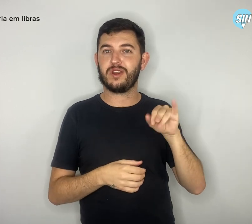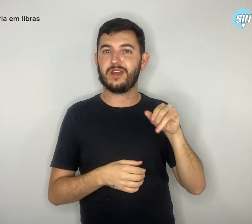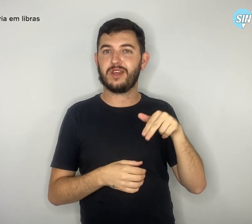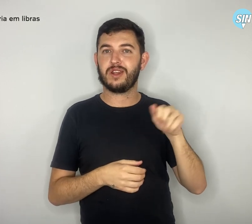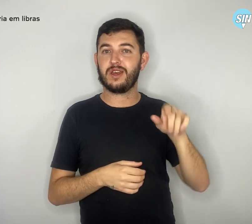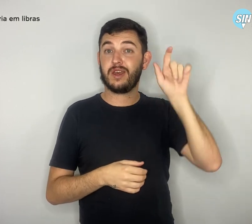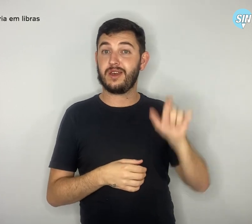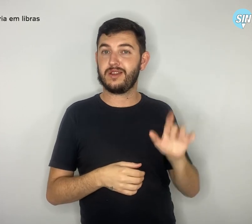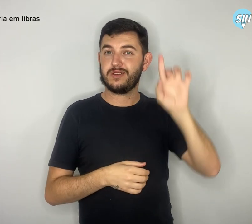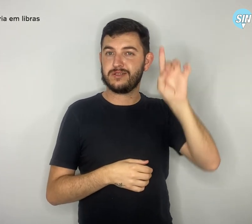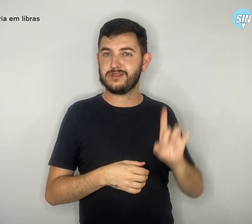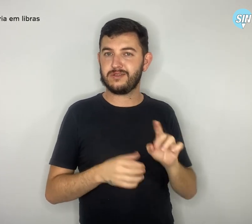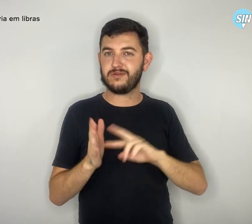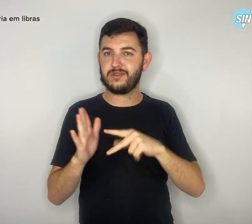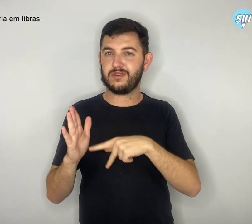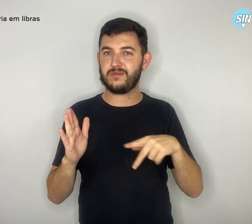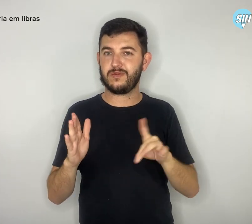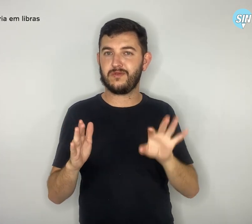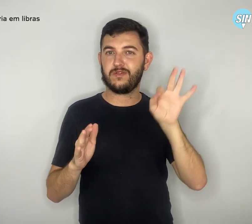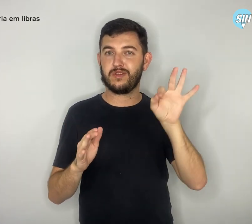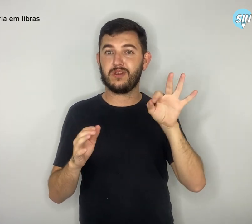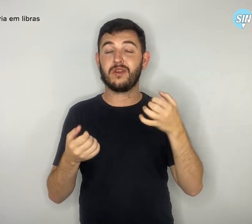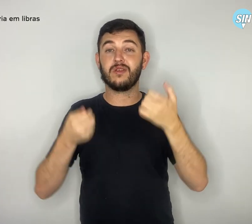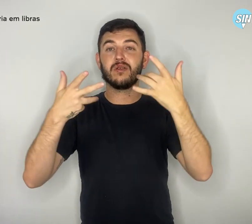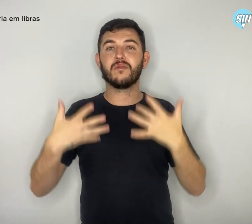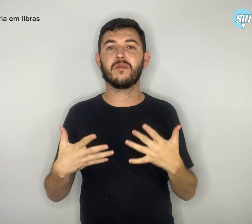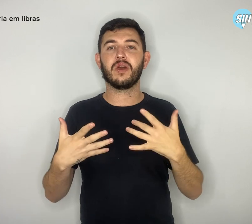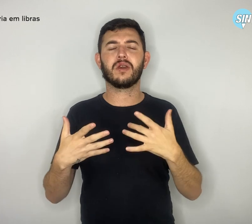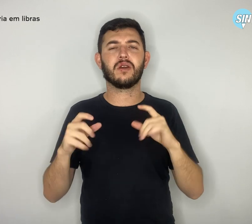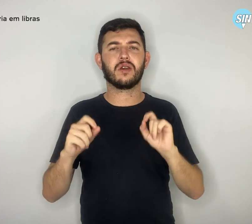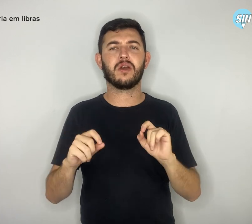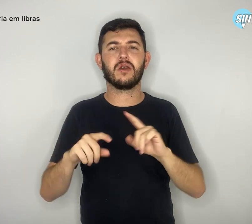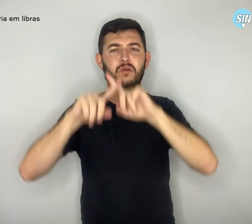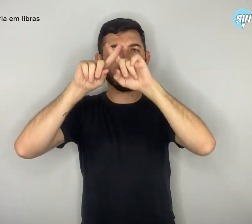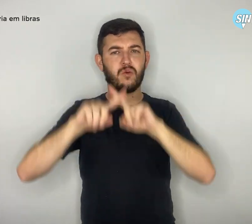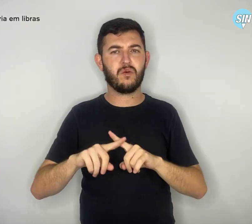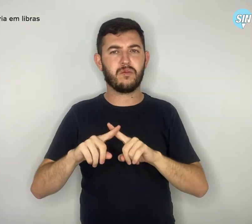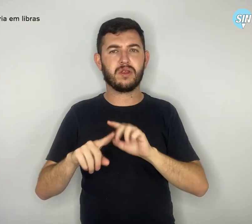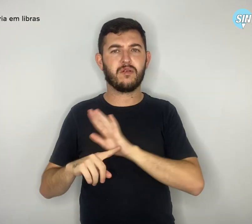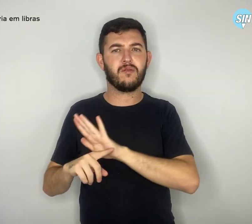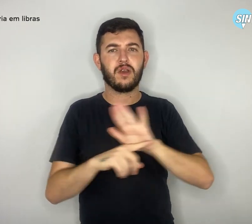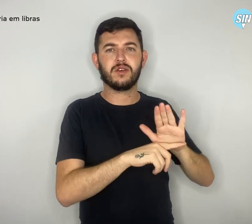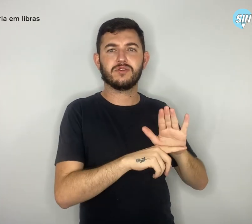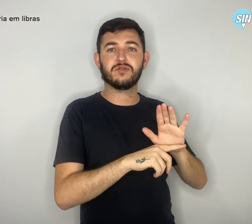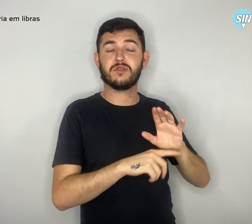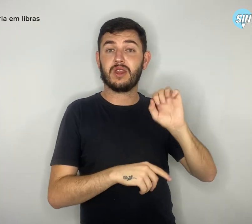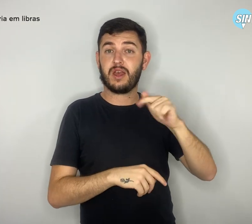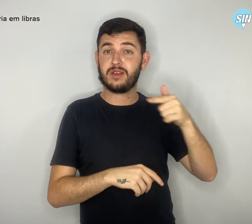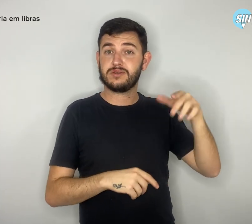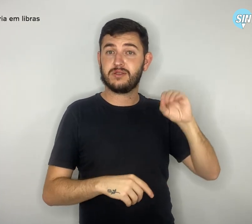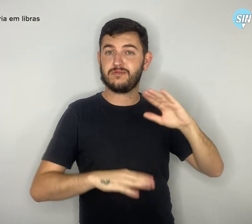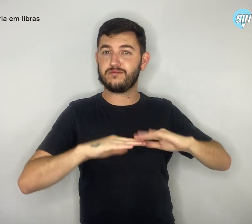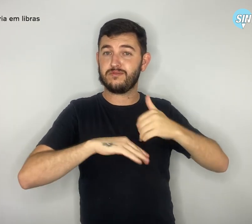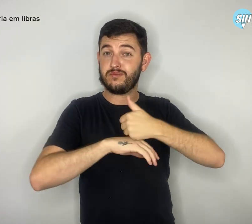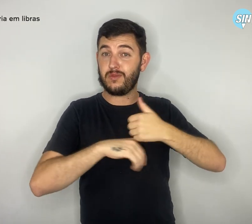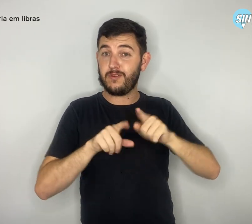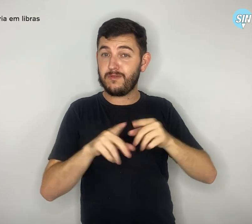afirma que o concurso busca valorizar as ações desses profissionais que lutam